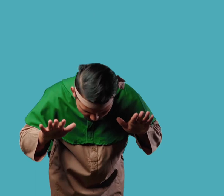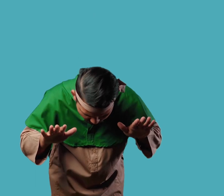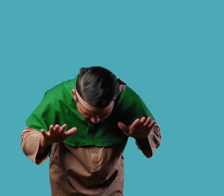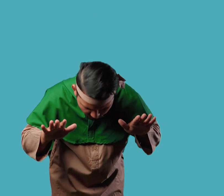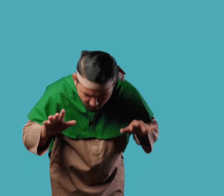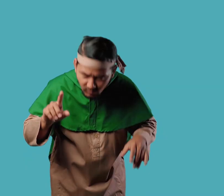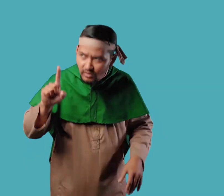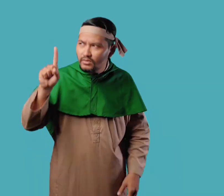Allah